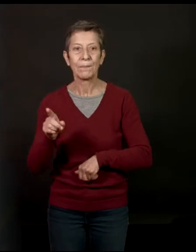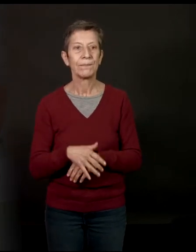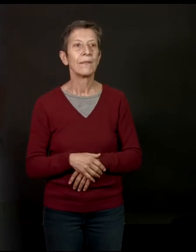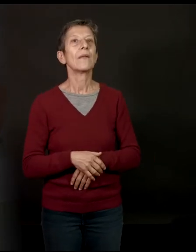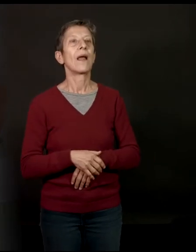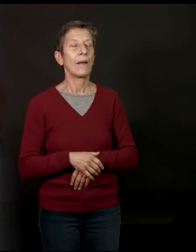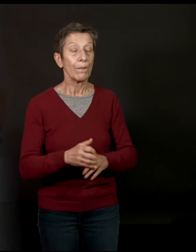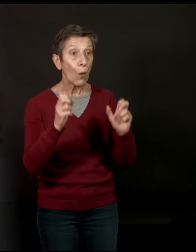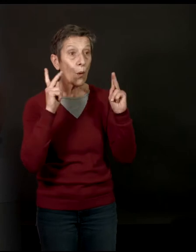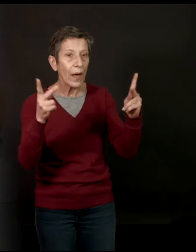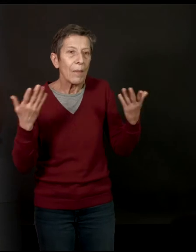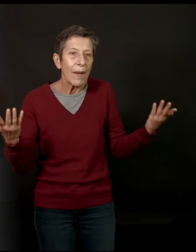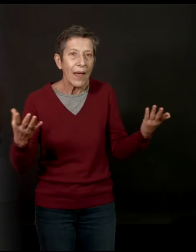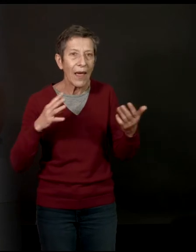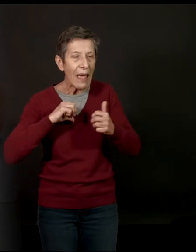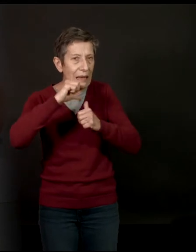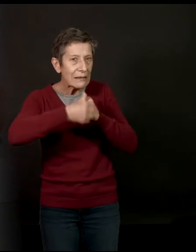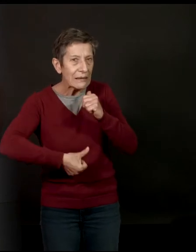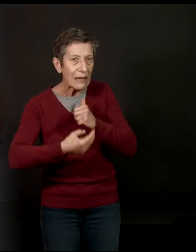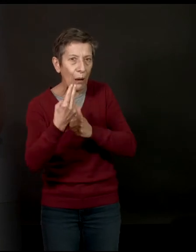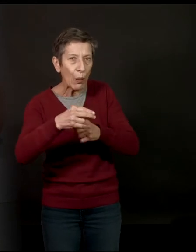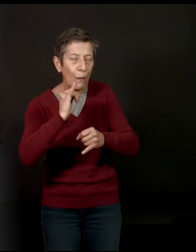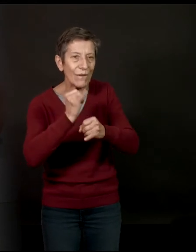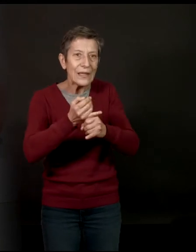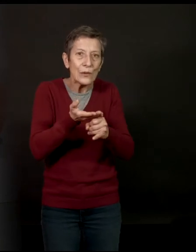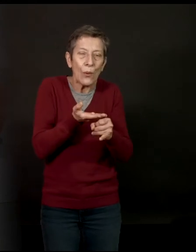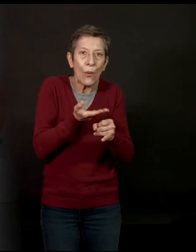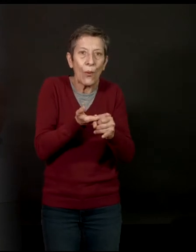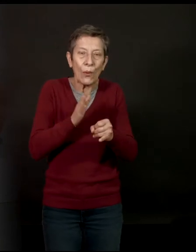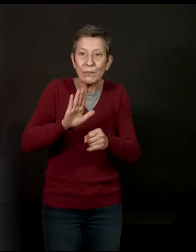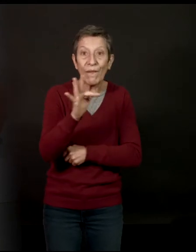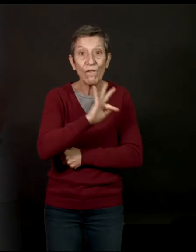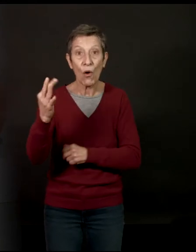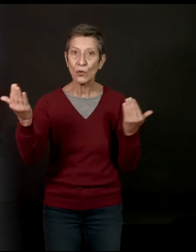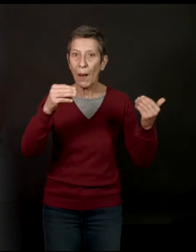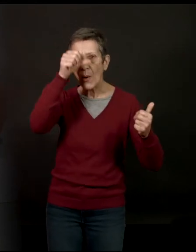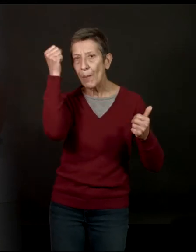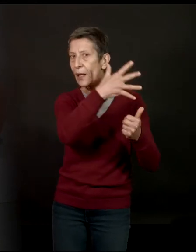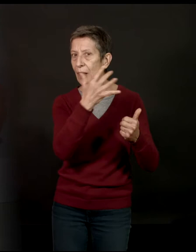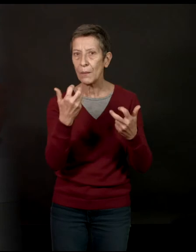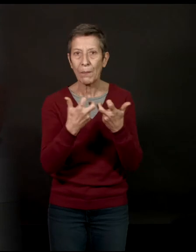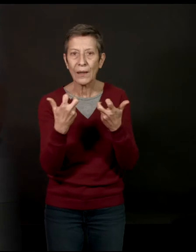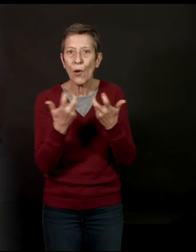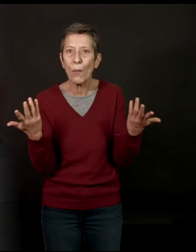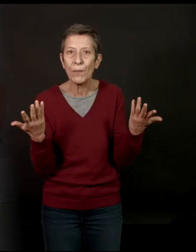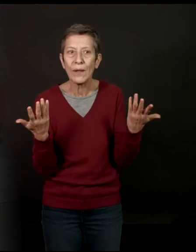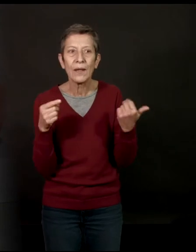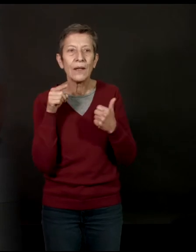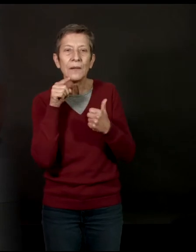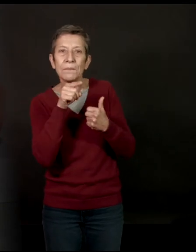OK. Est-ce que vous diriez qu'il y a un style de non-fiction un peu français par rapport aux États-Unis, par exemple ? Est-ce que vous